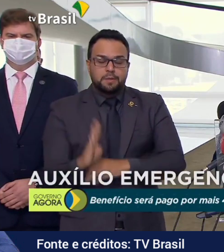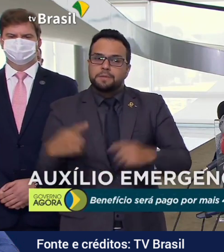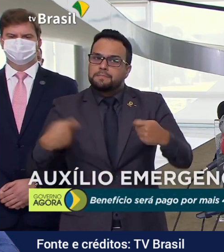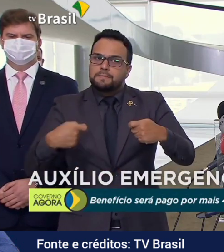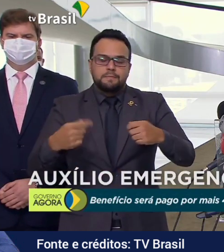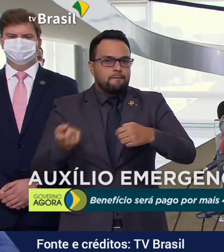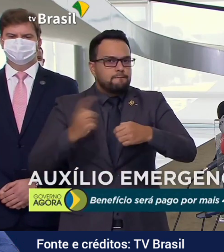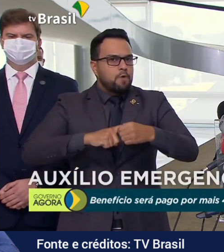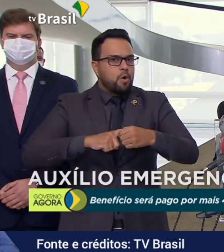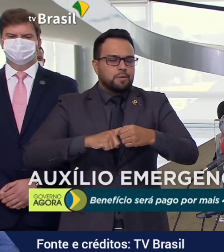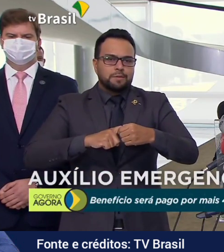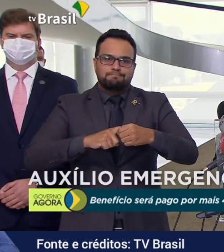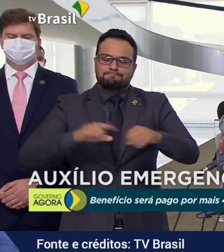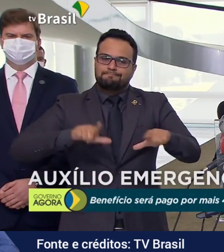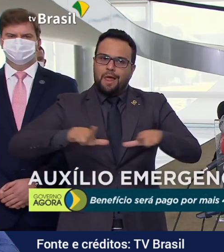trabalhar.